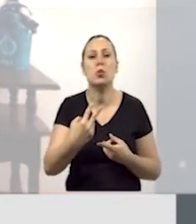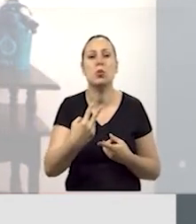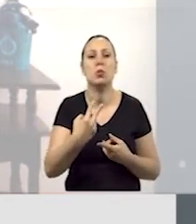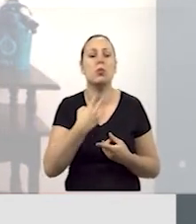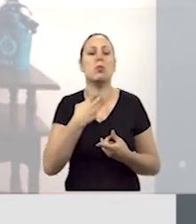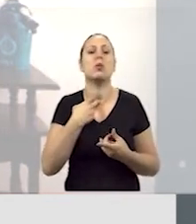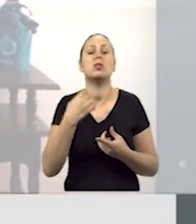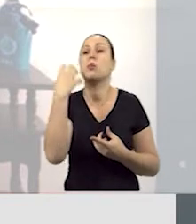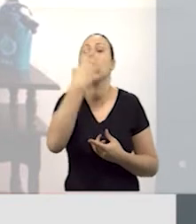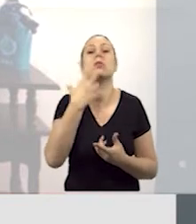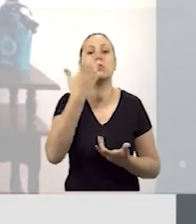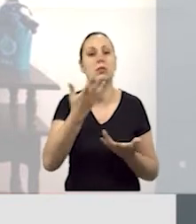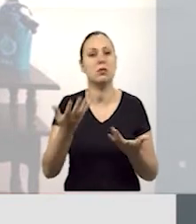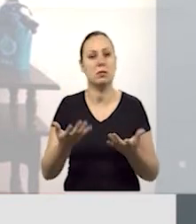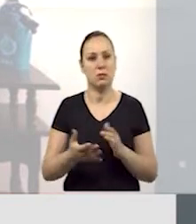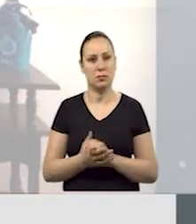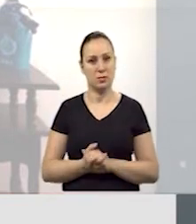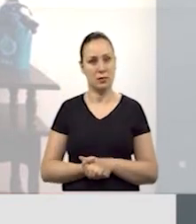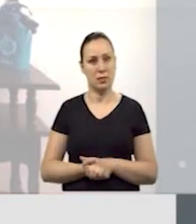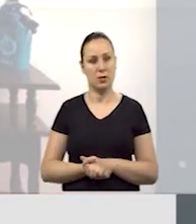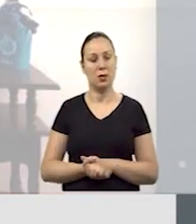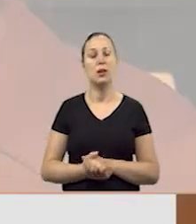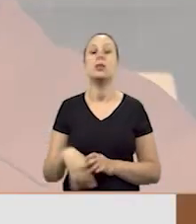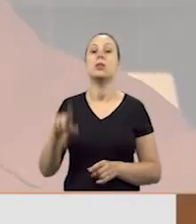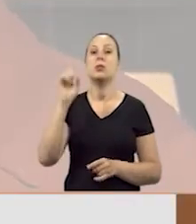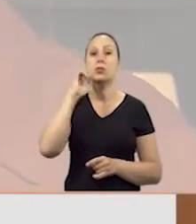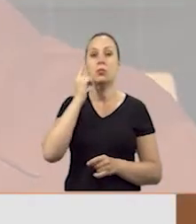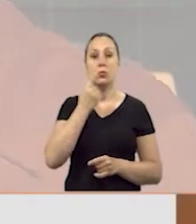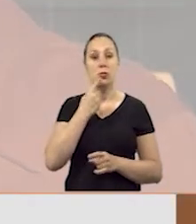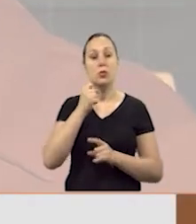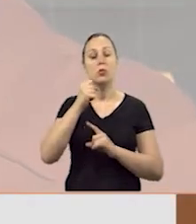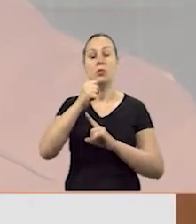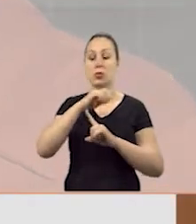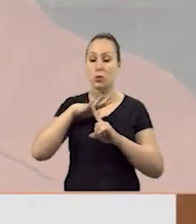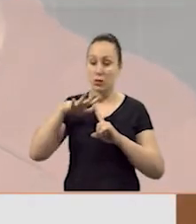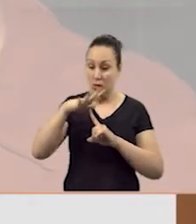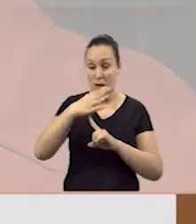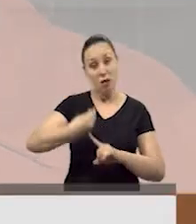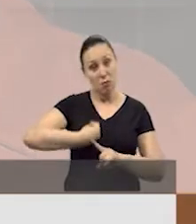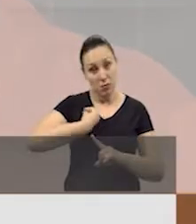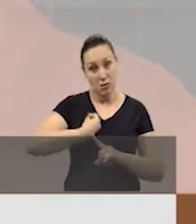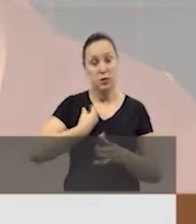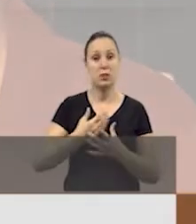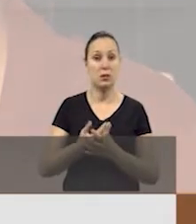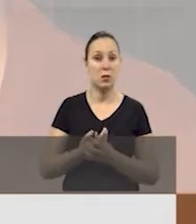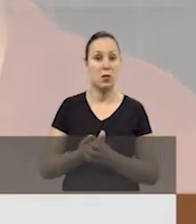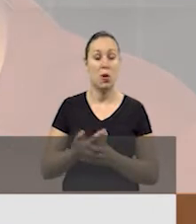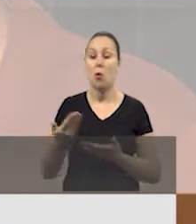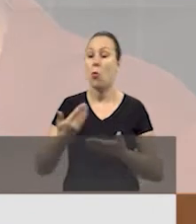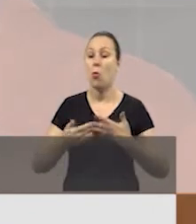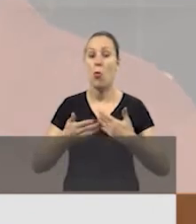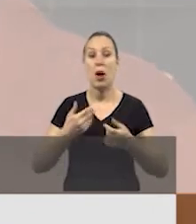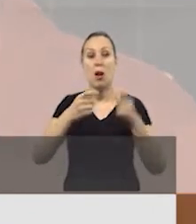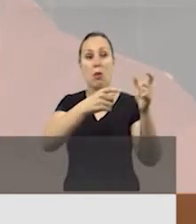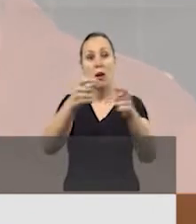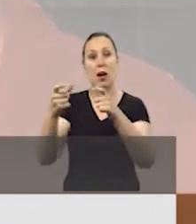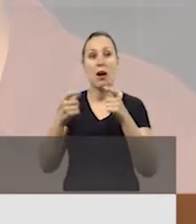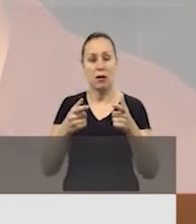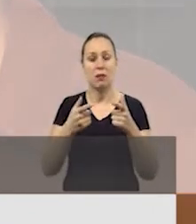surda não pode usufruir de músicas. O surdo é um ser social que ele está, ele frequenta qualquer espaço, desde que tenha a sua